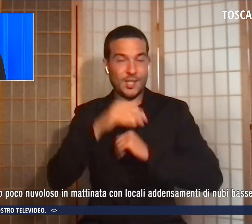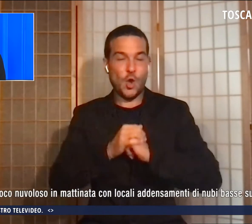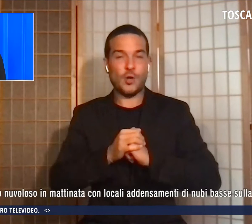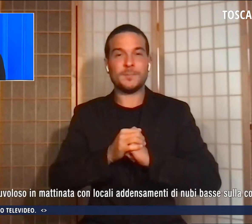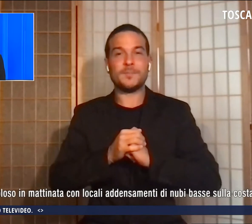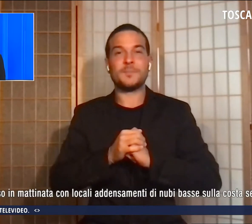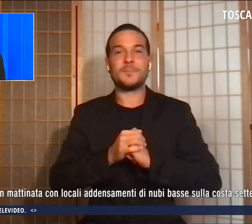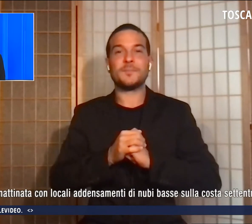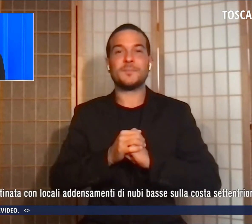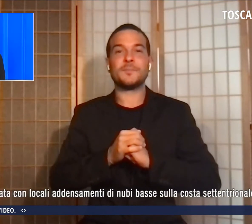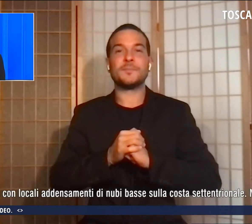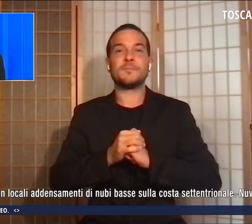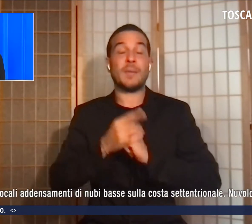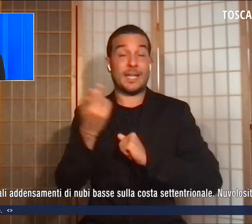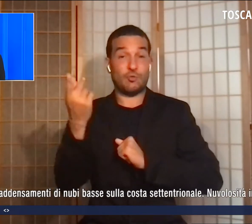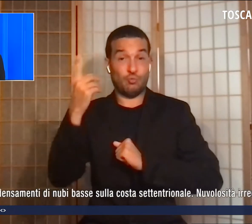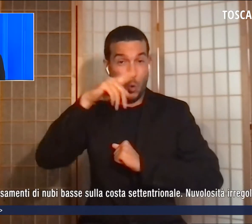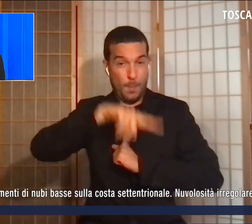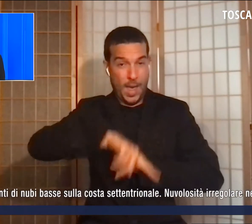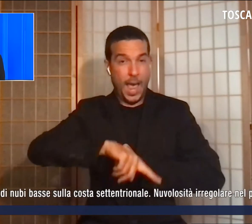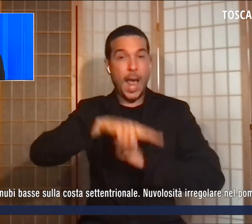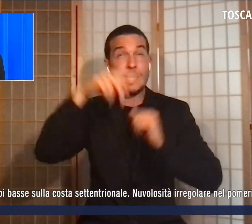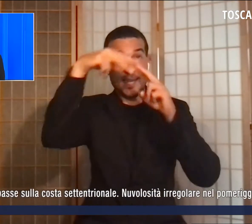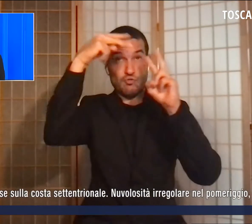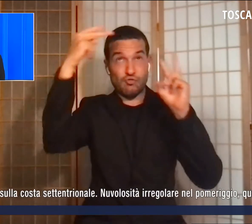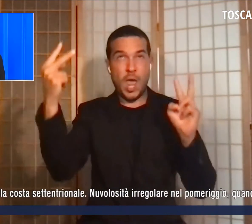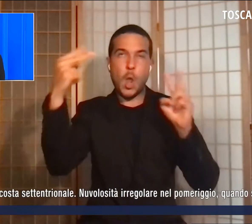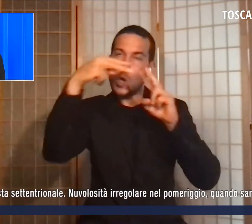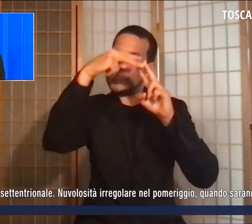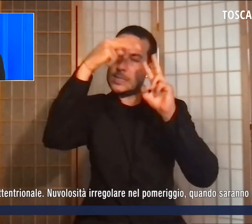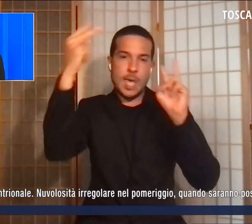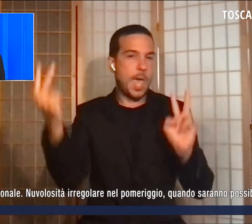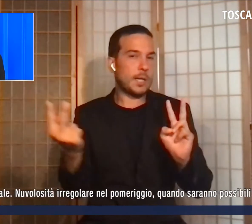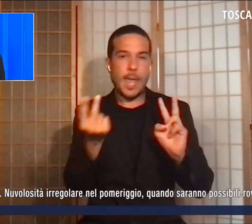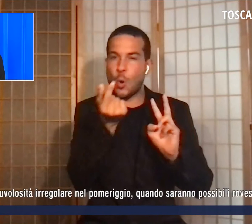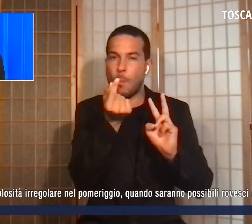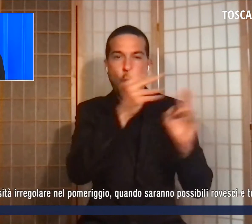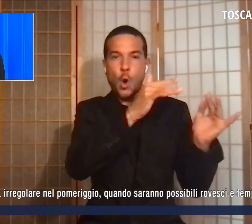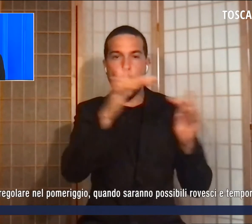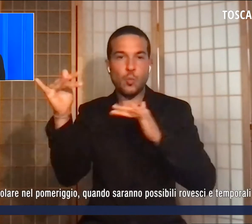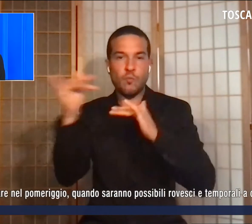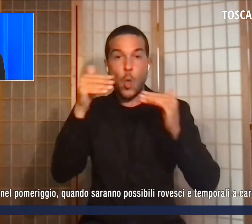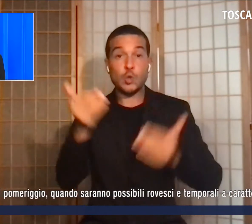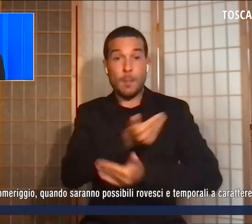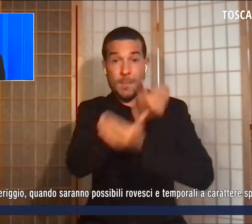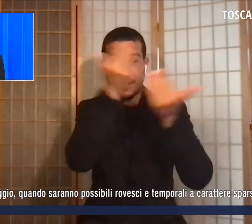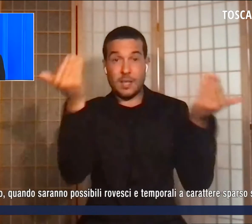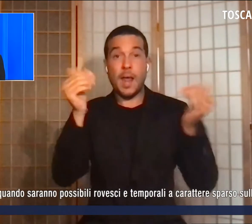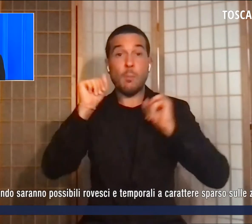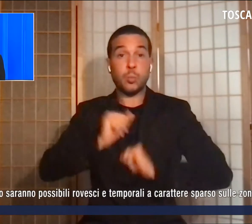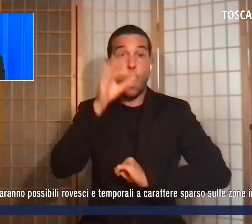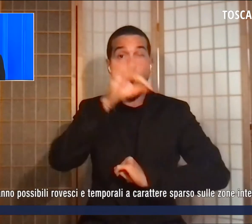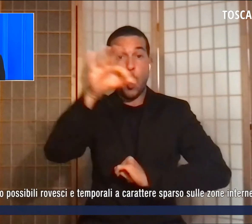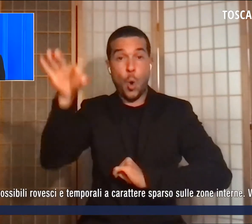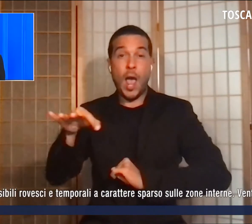giornata di domani. Cielo sereno o poco nuvoloso in mattinata, con locali addensamenti di nubi basse sulla